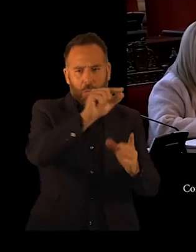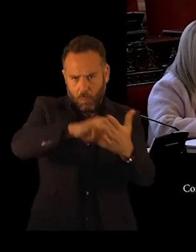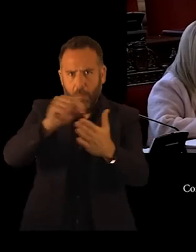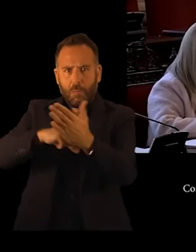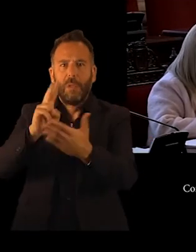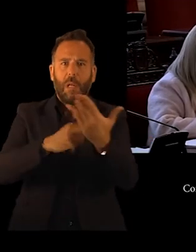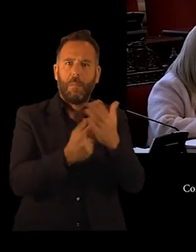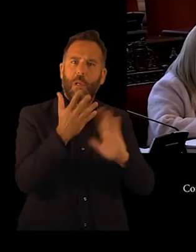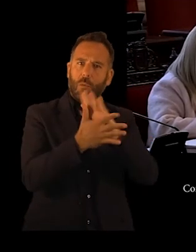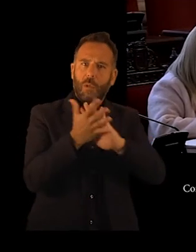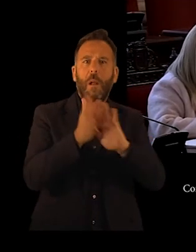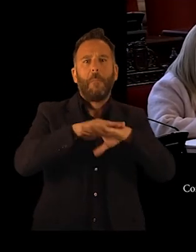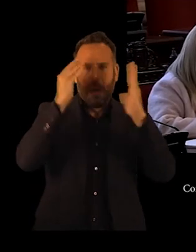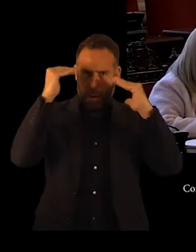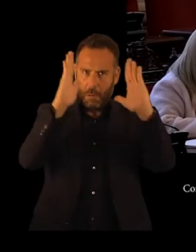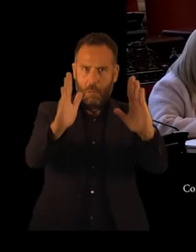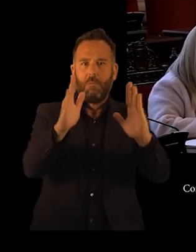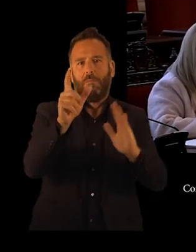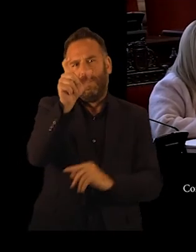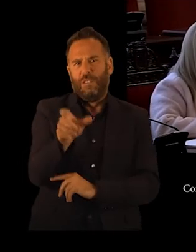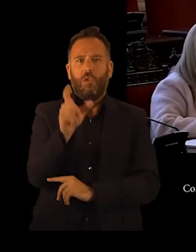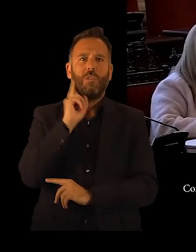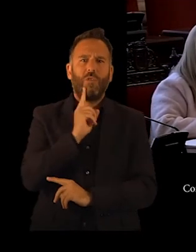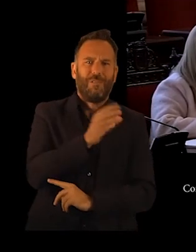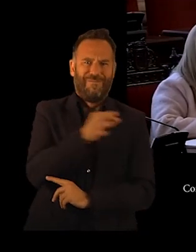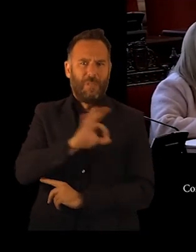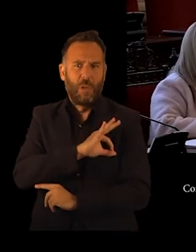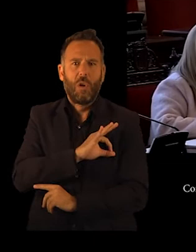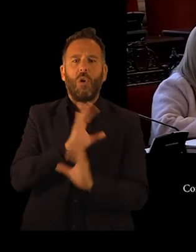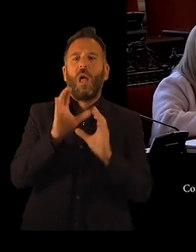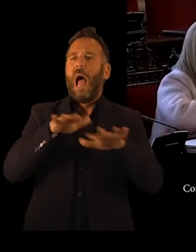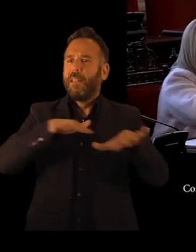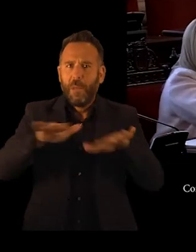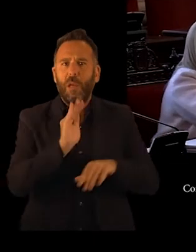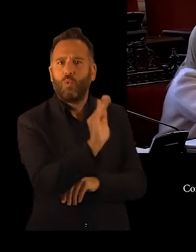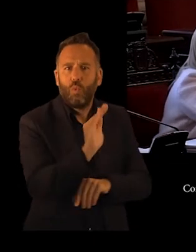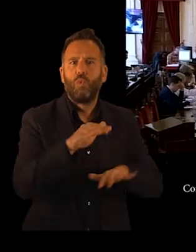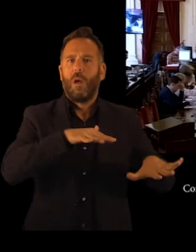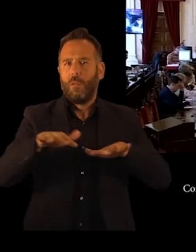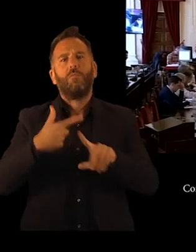atención del colectivo de personas sordas en las actuaciones y actividades de sus competencias. Muchas gracias.